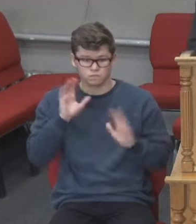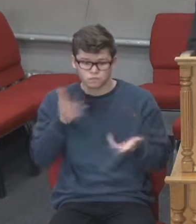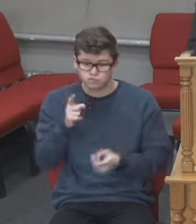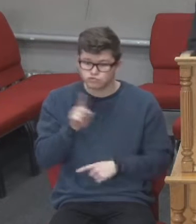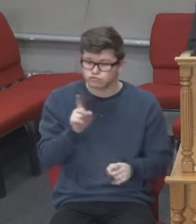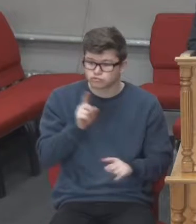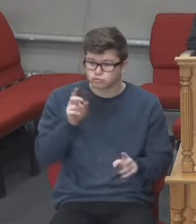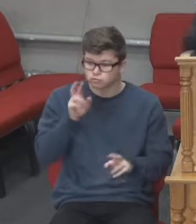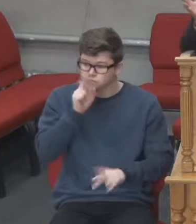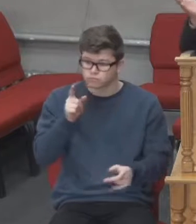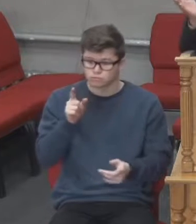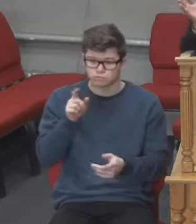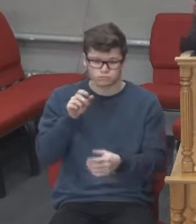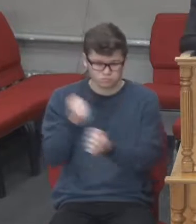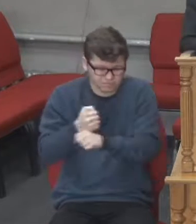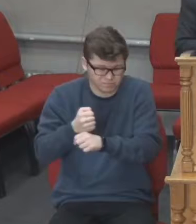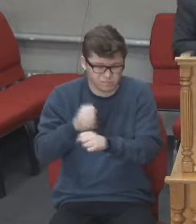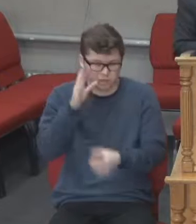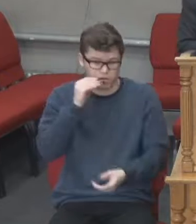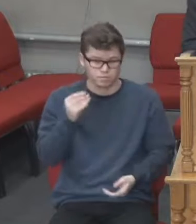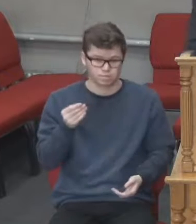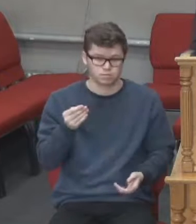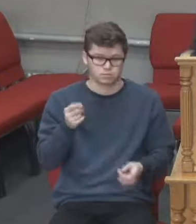цивілізованих країнах. Це є факти цього.